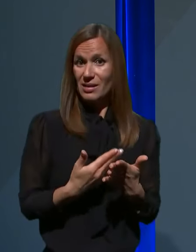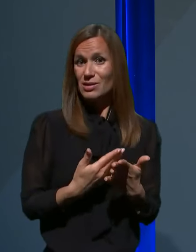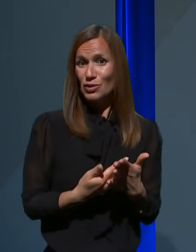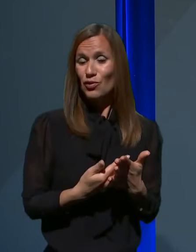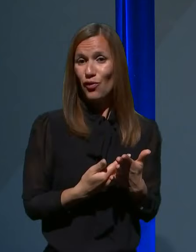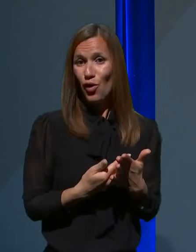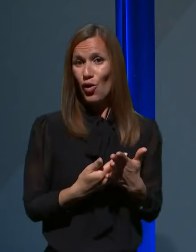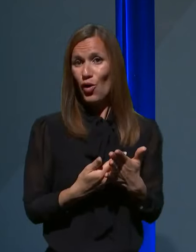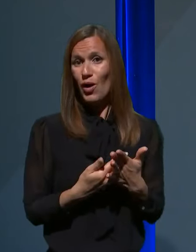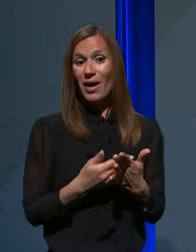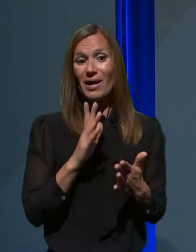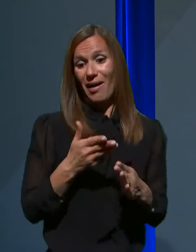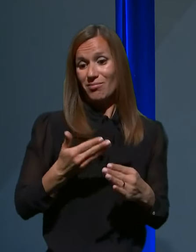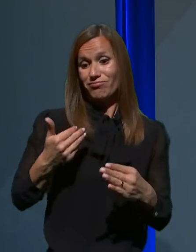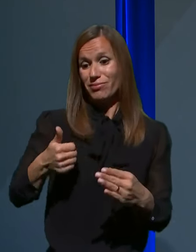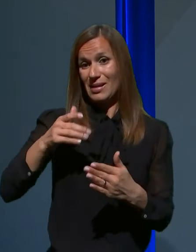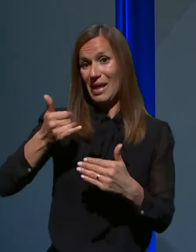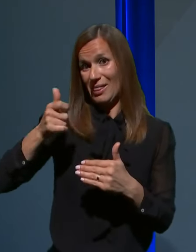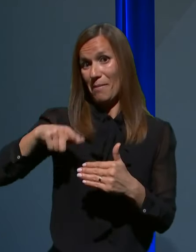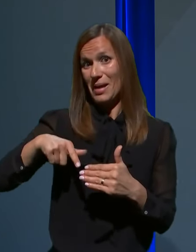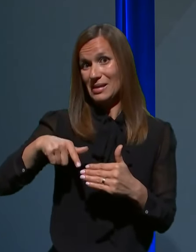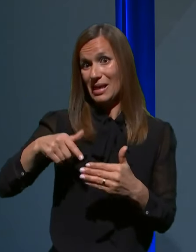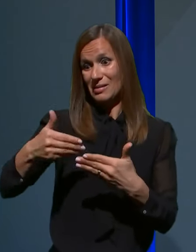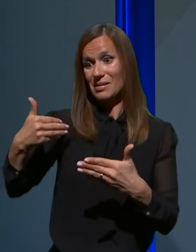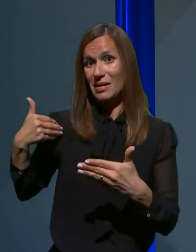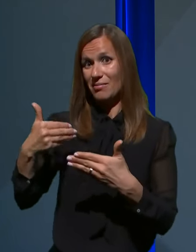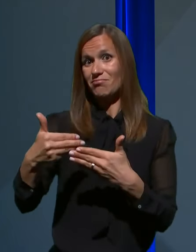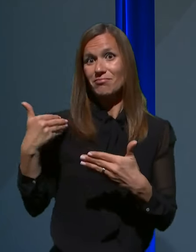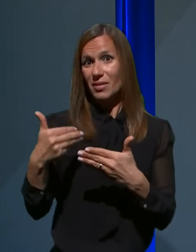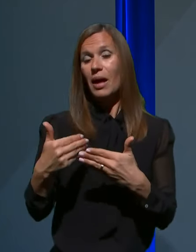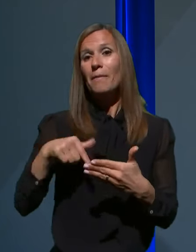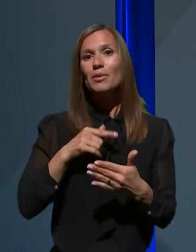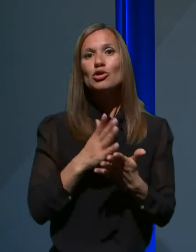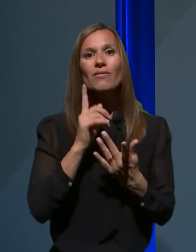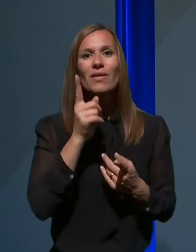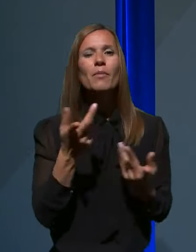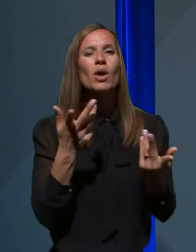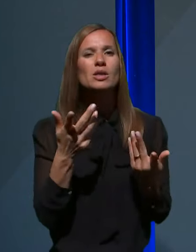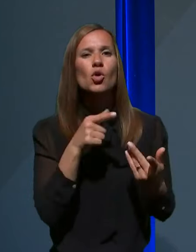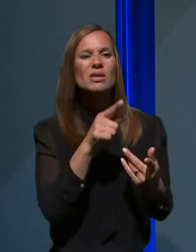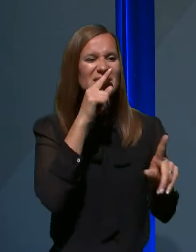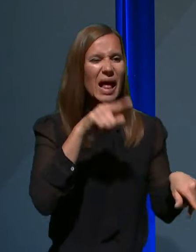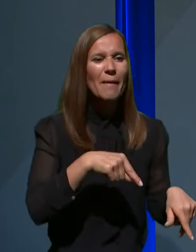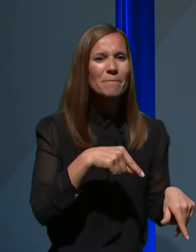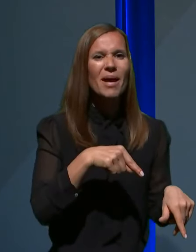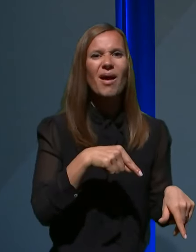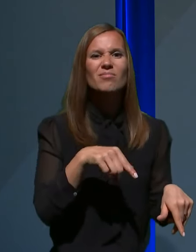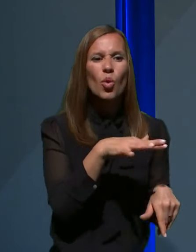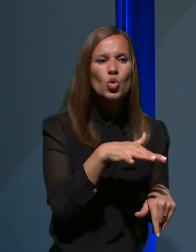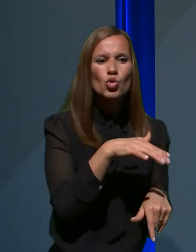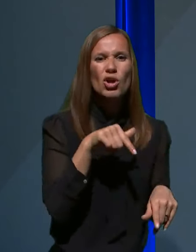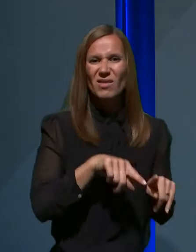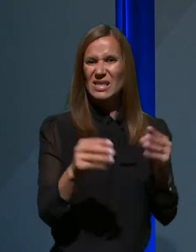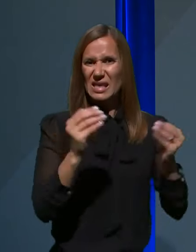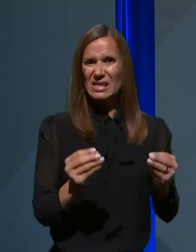mesecu, vemo, kje so šibke točke v družbi, v sistemu, ki so posledica, seveda,